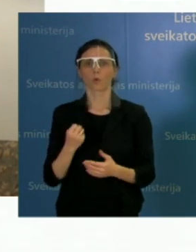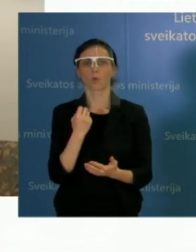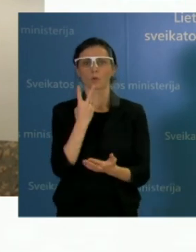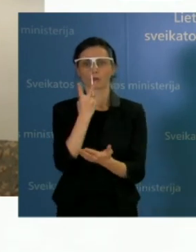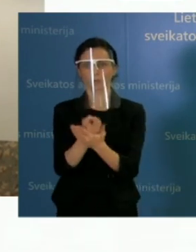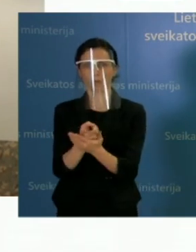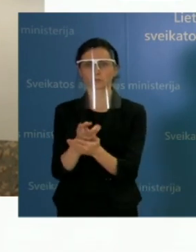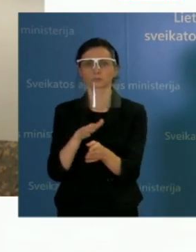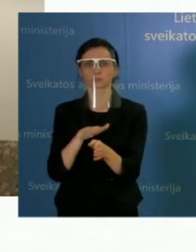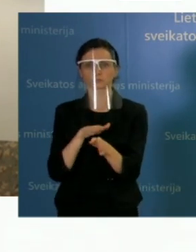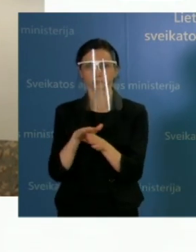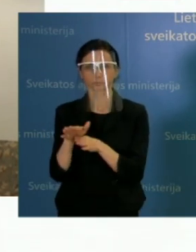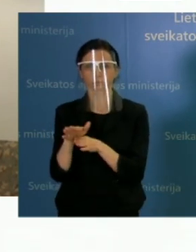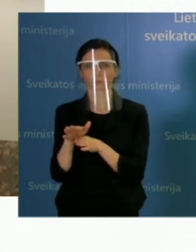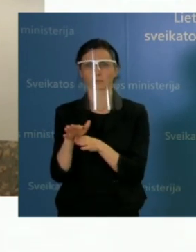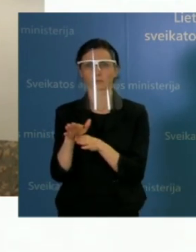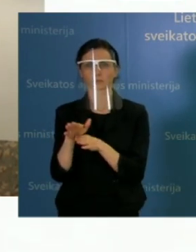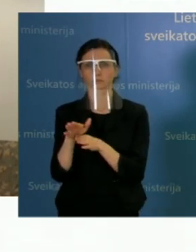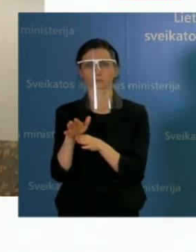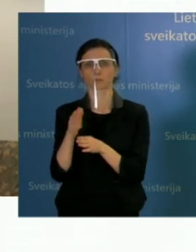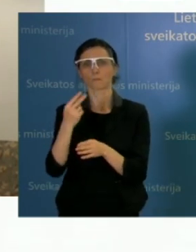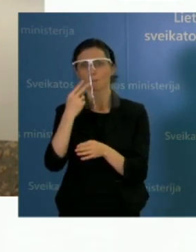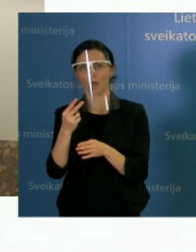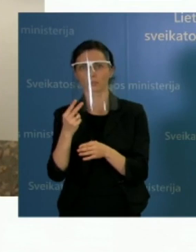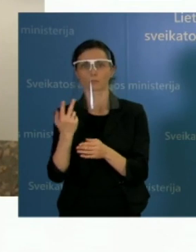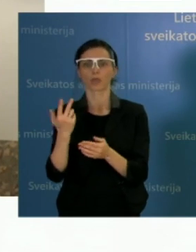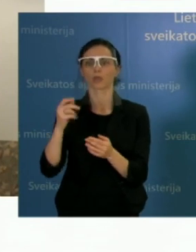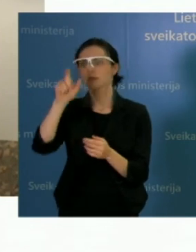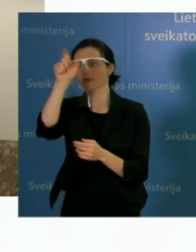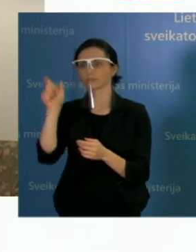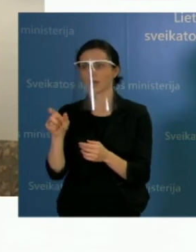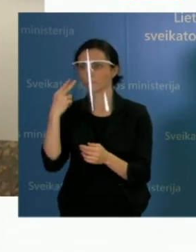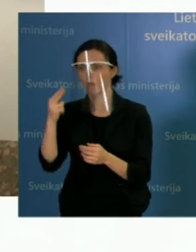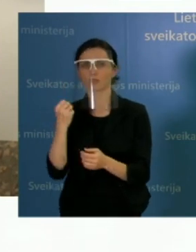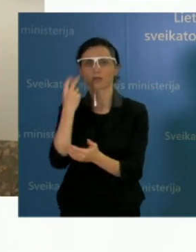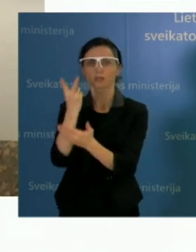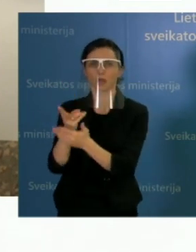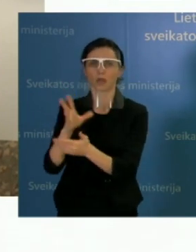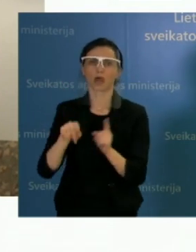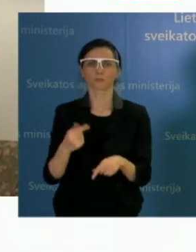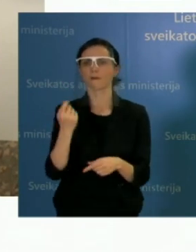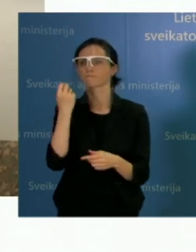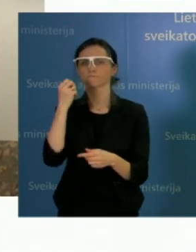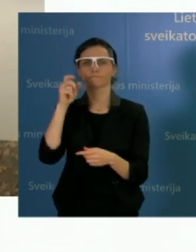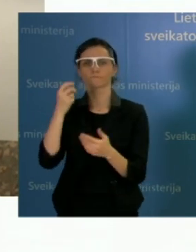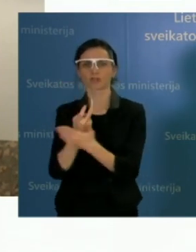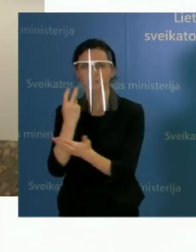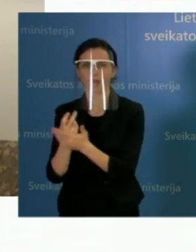tokiais lygoninės, kokius matėm mes Italijoje vasario, kovo mėnesį, kada